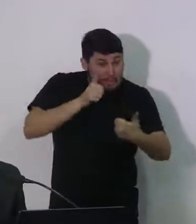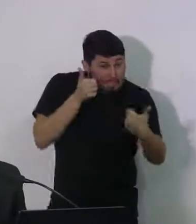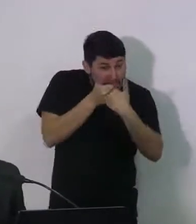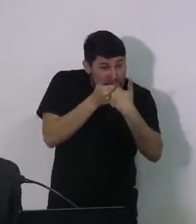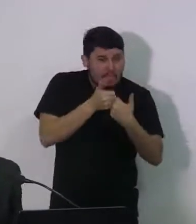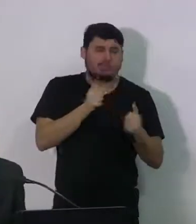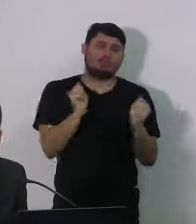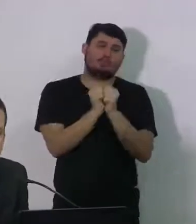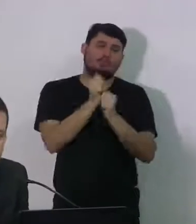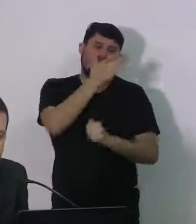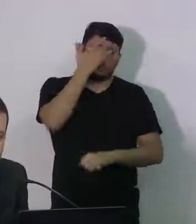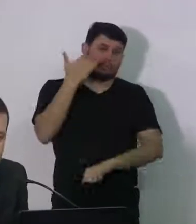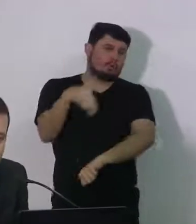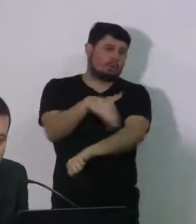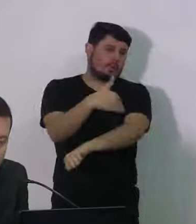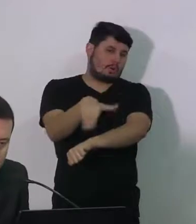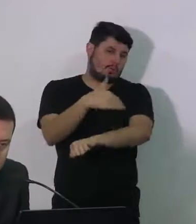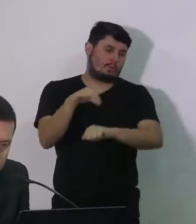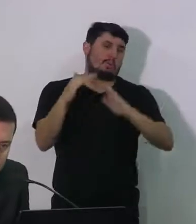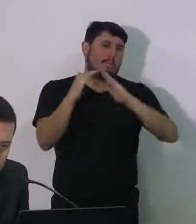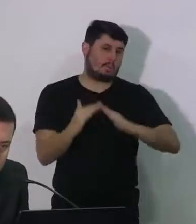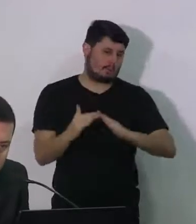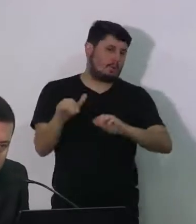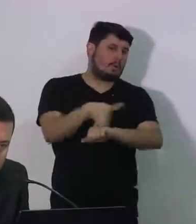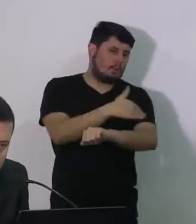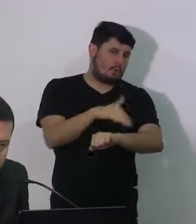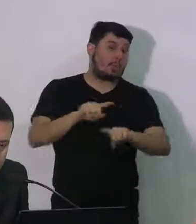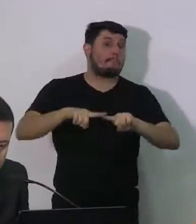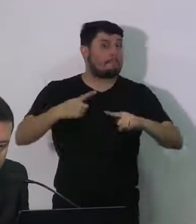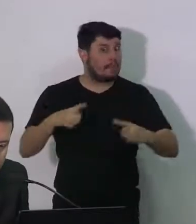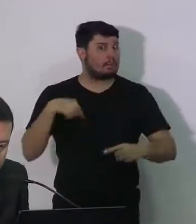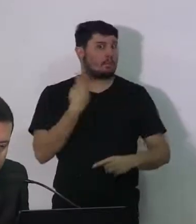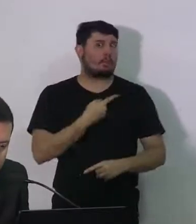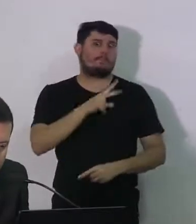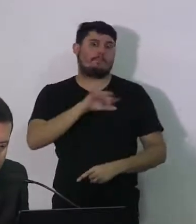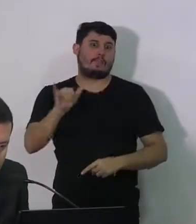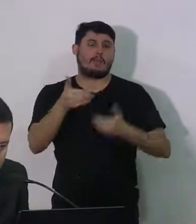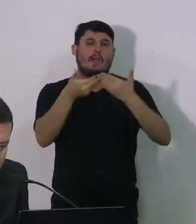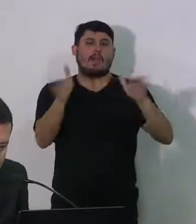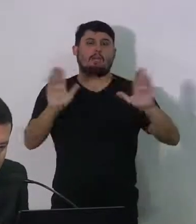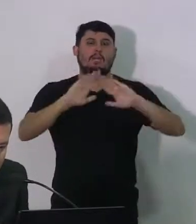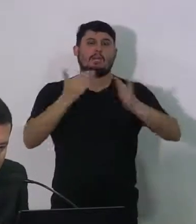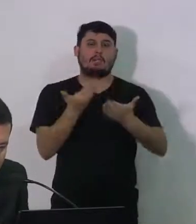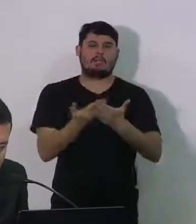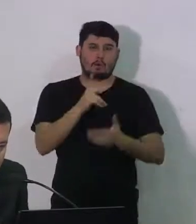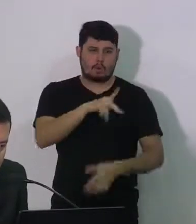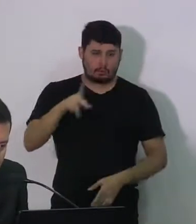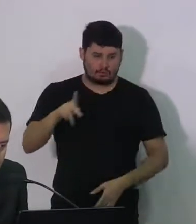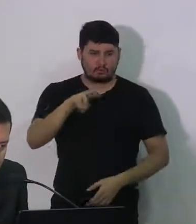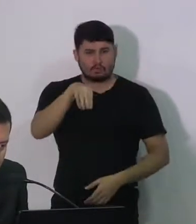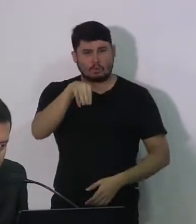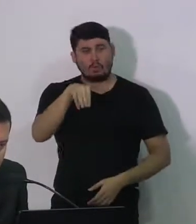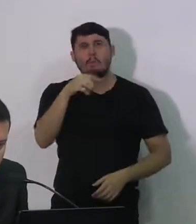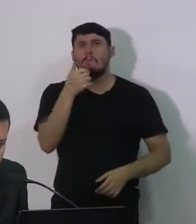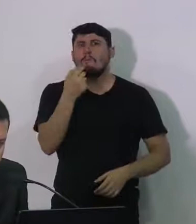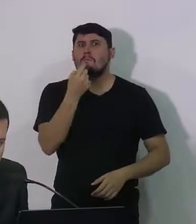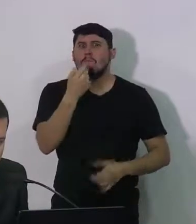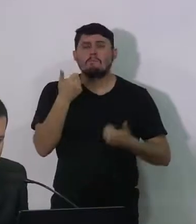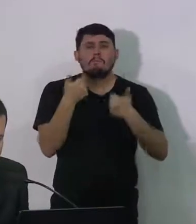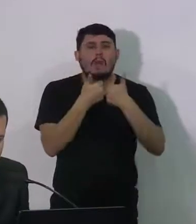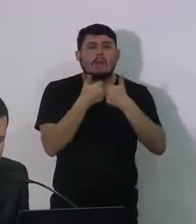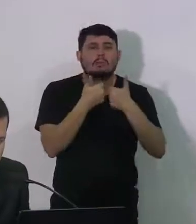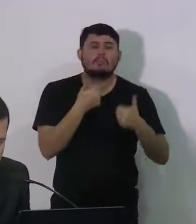rua. Mas, ainda assim, nós vamos disponibilizar a Escola Professor Machadinho, já está sendo